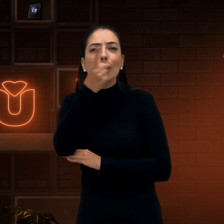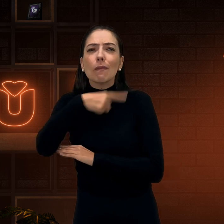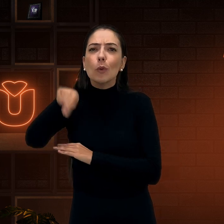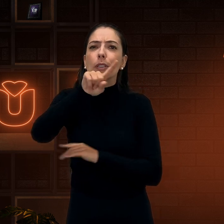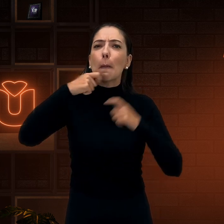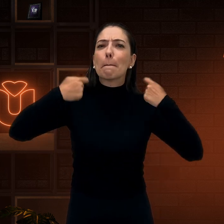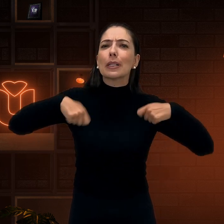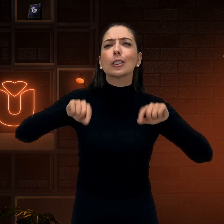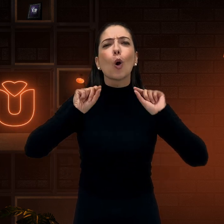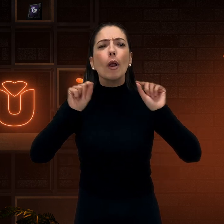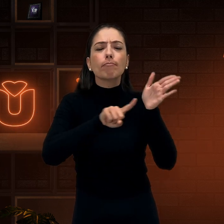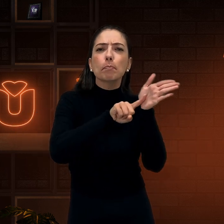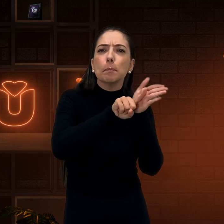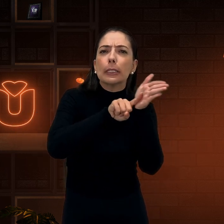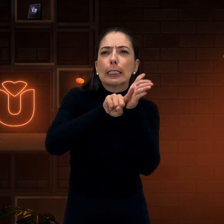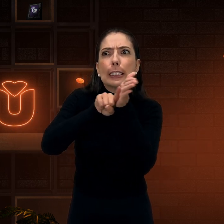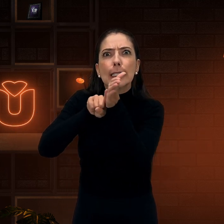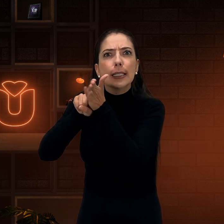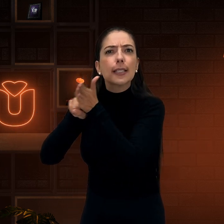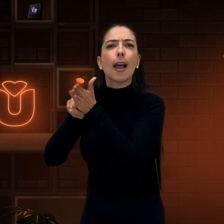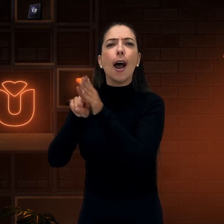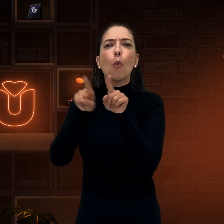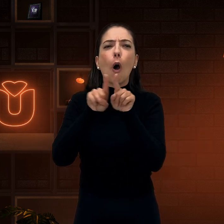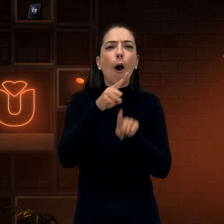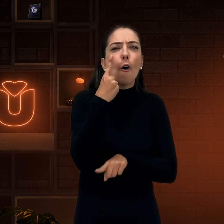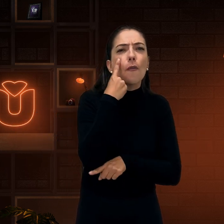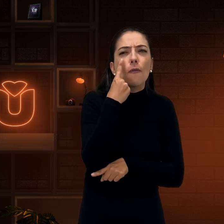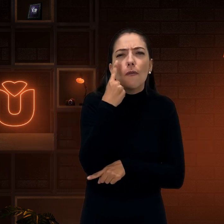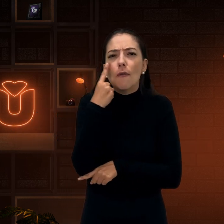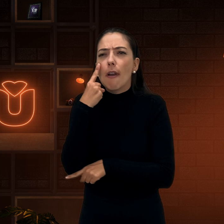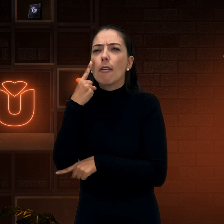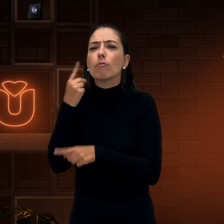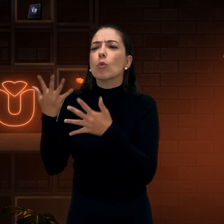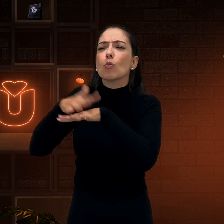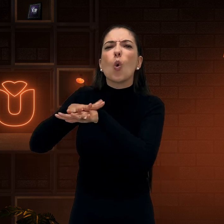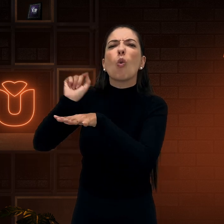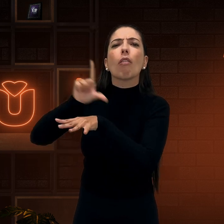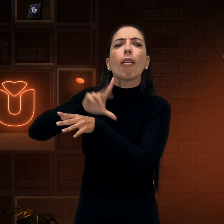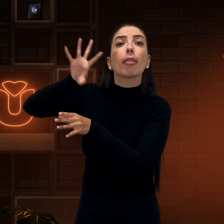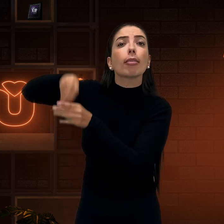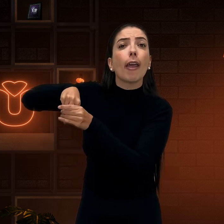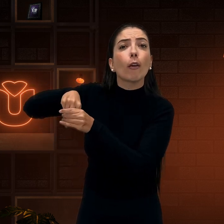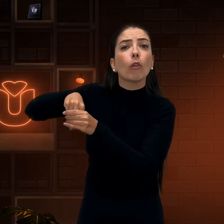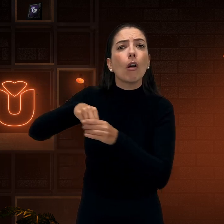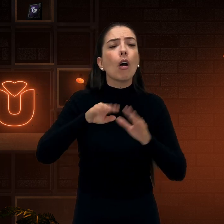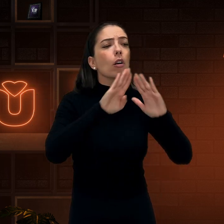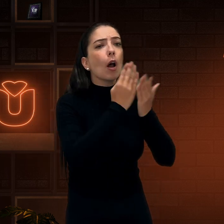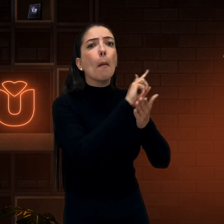bem diferentes. Por isso, é importante que vocês pesquisem. E vejam, se dentro da escola de inclusão tem